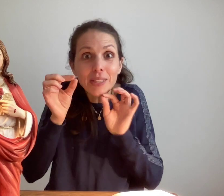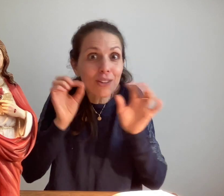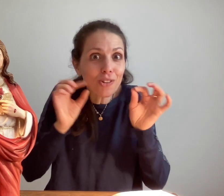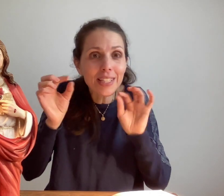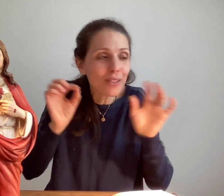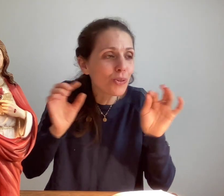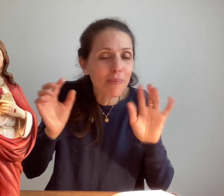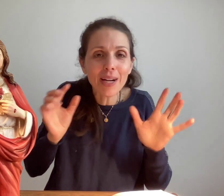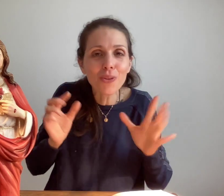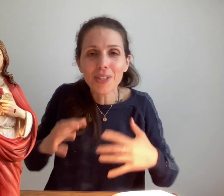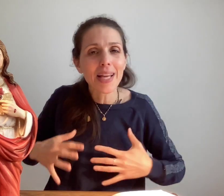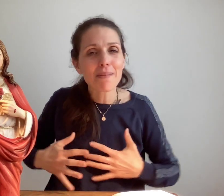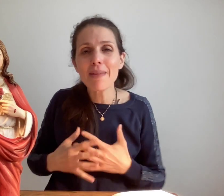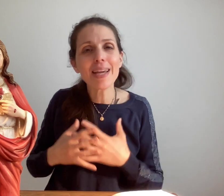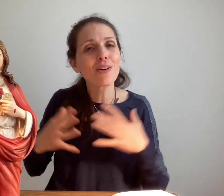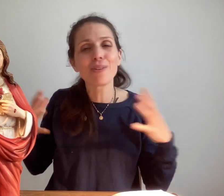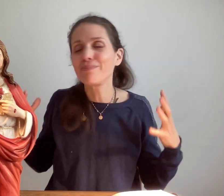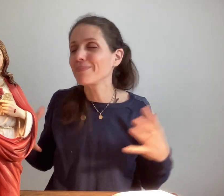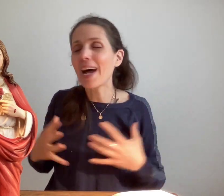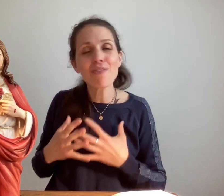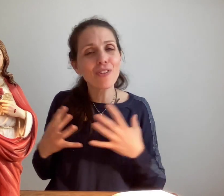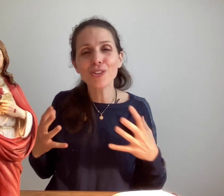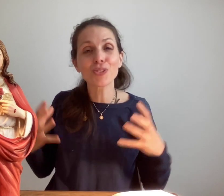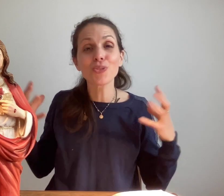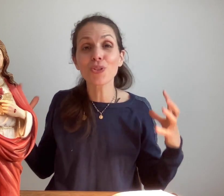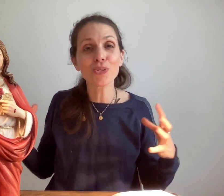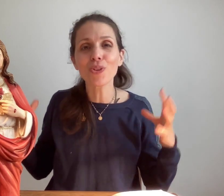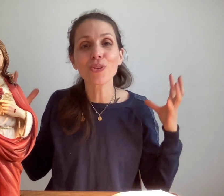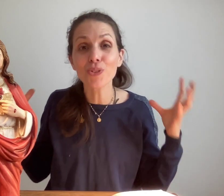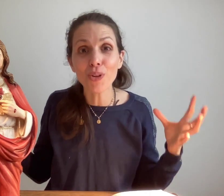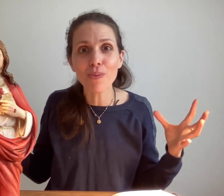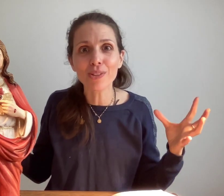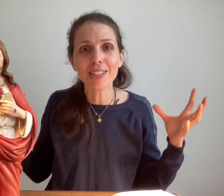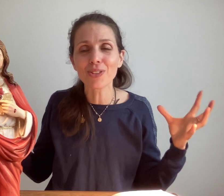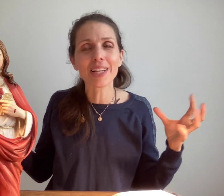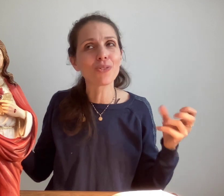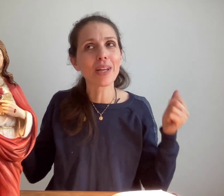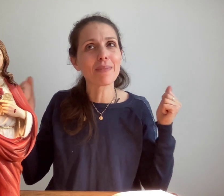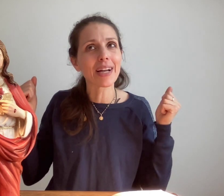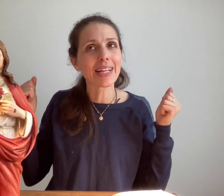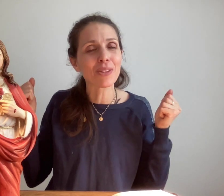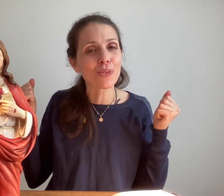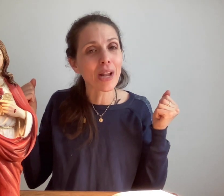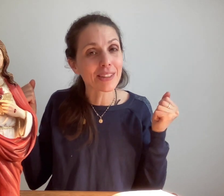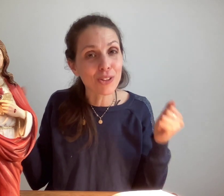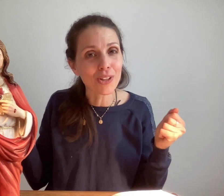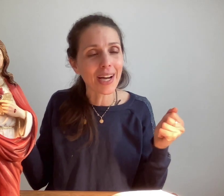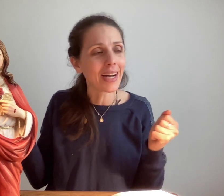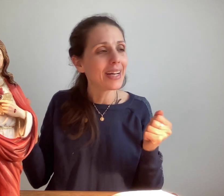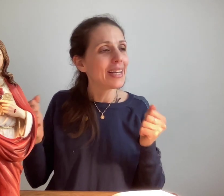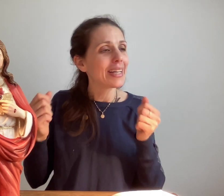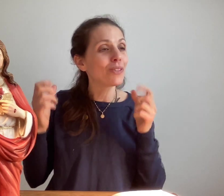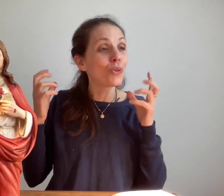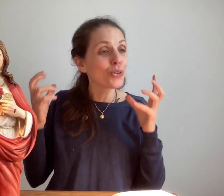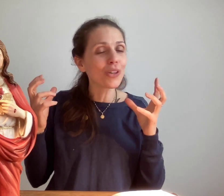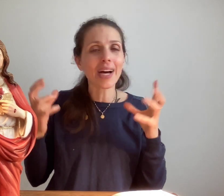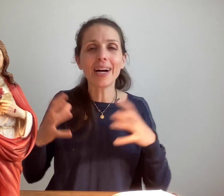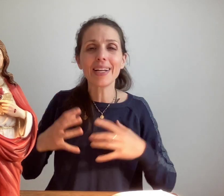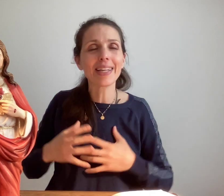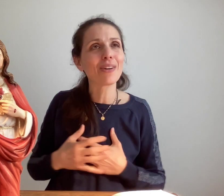petite gorgée goutte par goutte mais à force de nous entendre demander ce cadeau et bien il nous la donnera il nous le donnera et